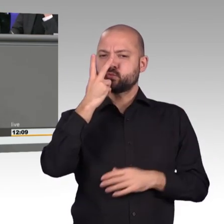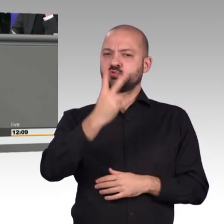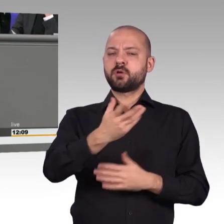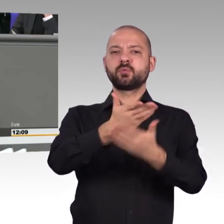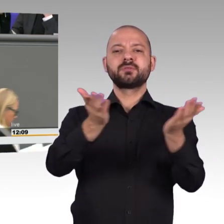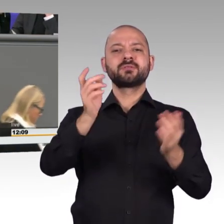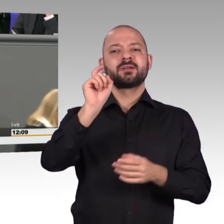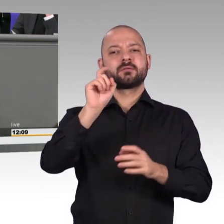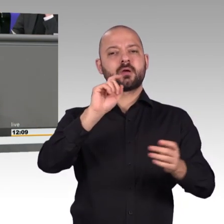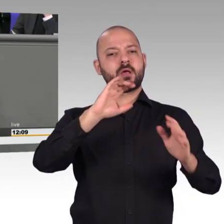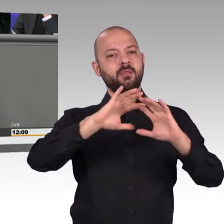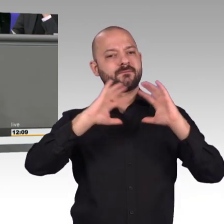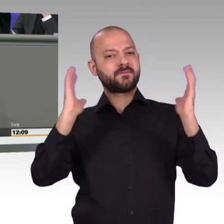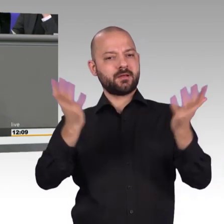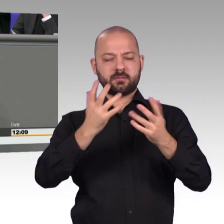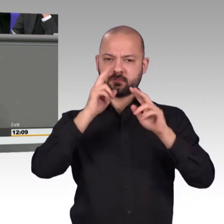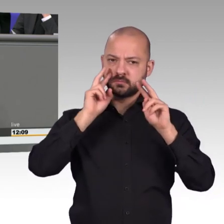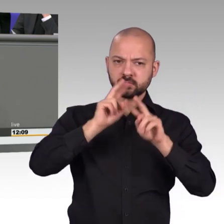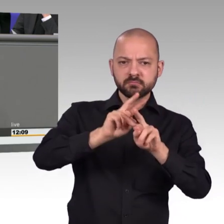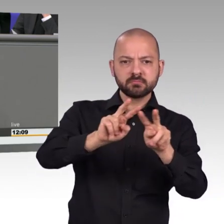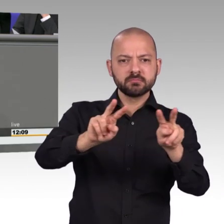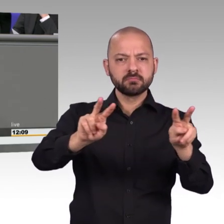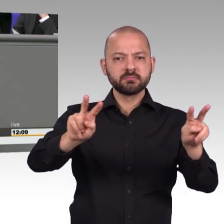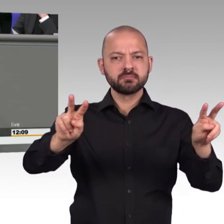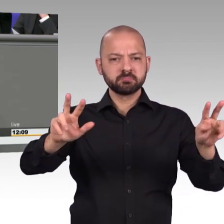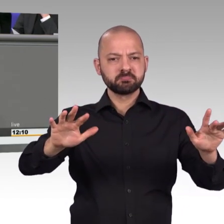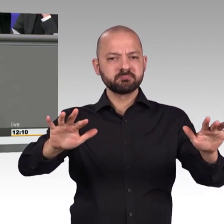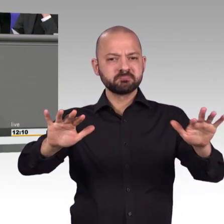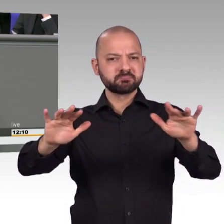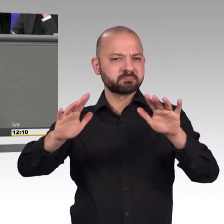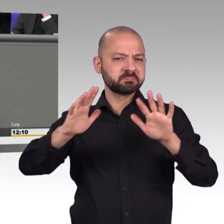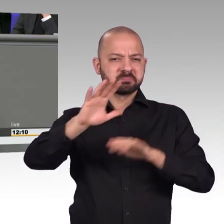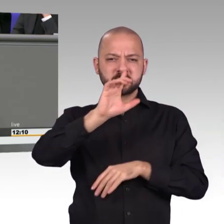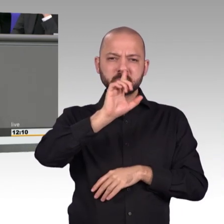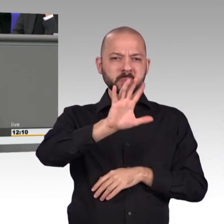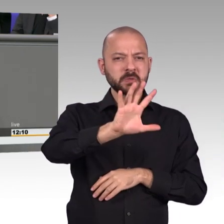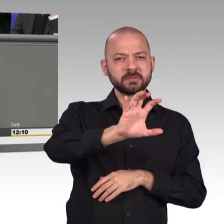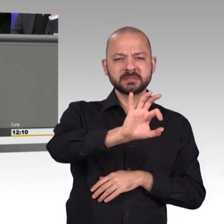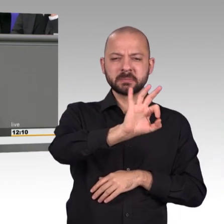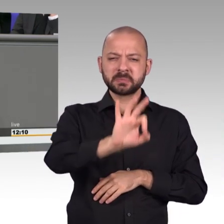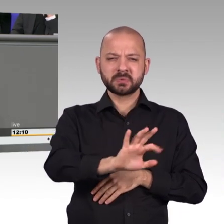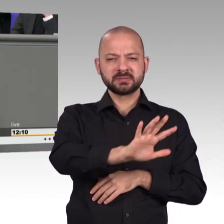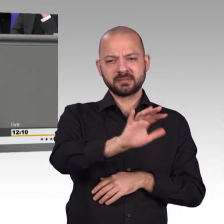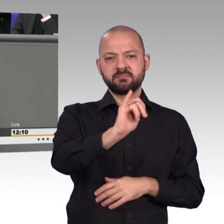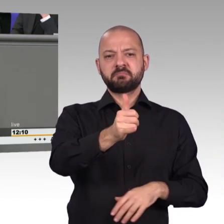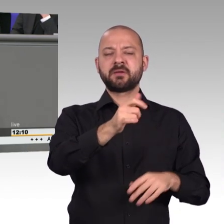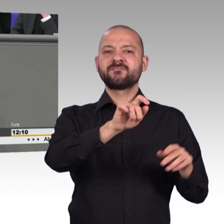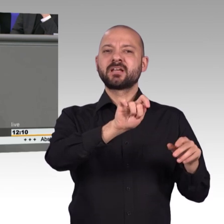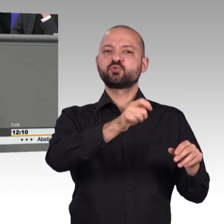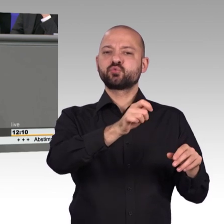richten sollen, wie können wir ermutigen, dass diejenigen, die es brauchen, diejenigen, die es wollen, wissen, es gibt diese Technologien